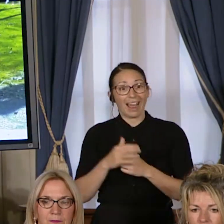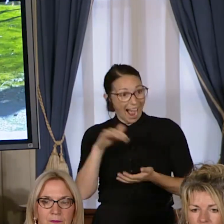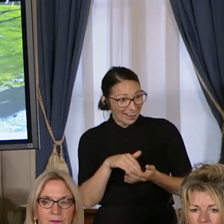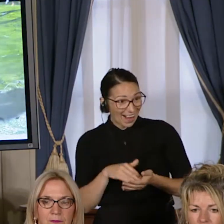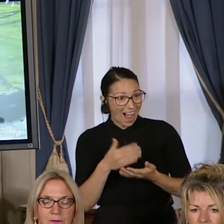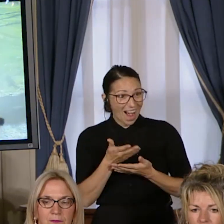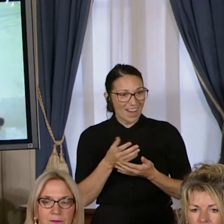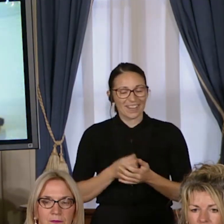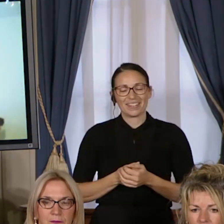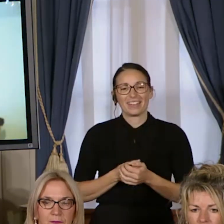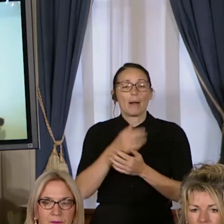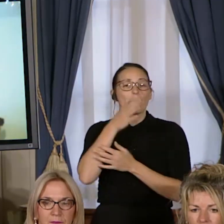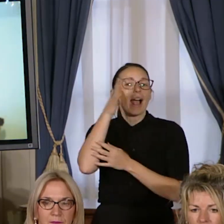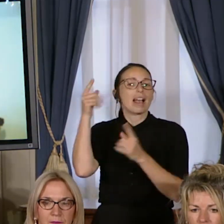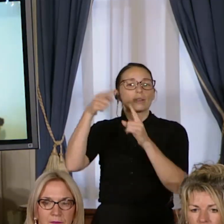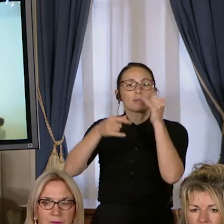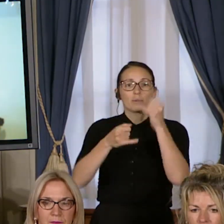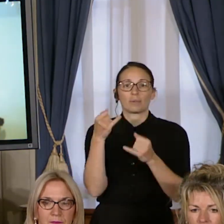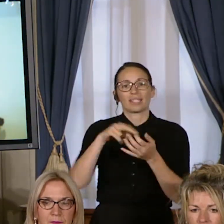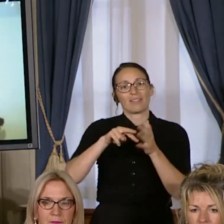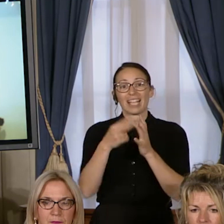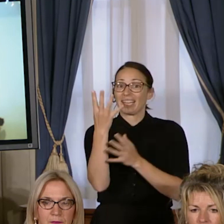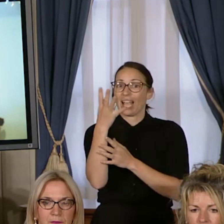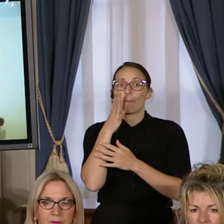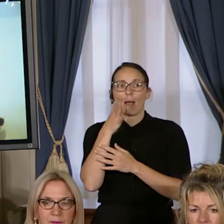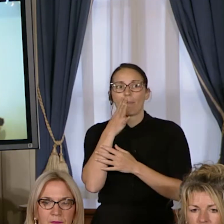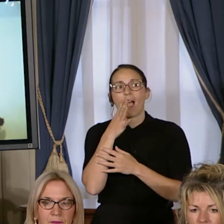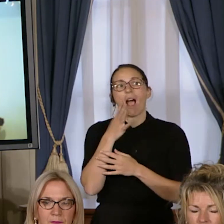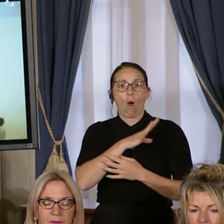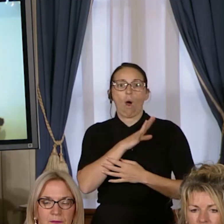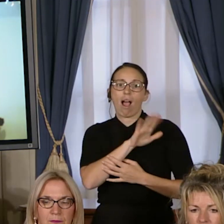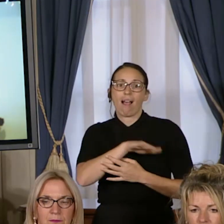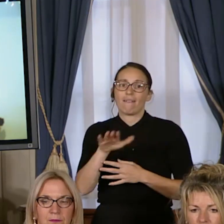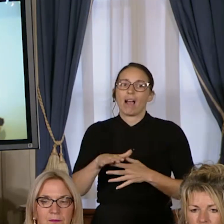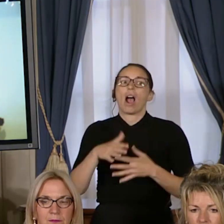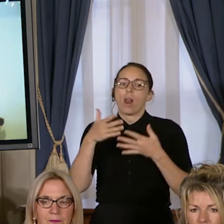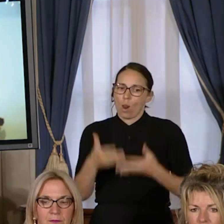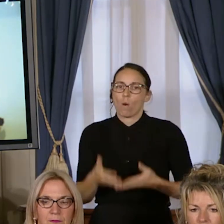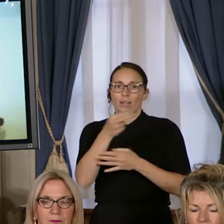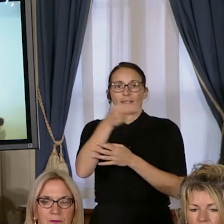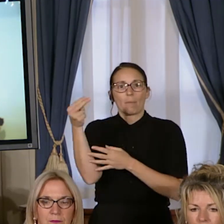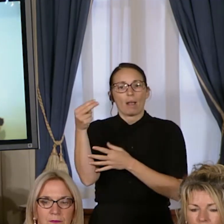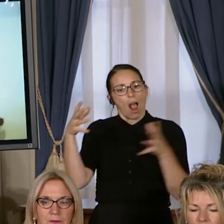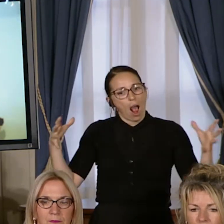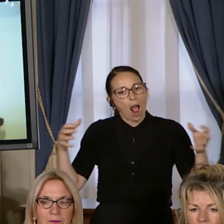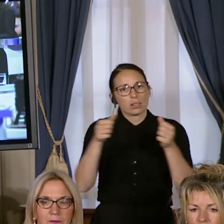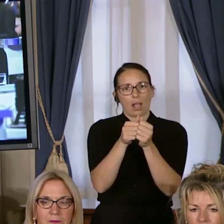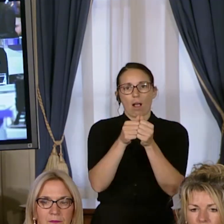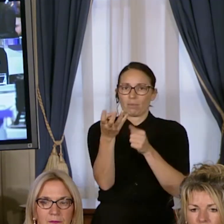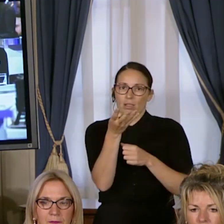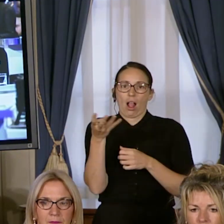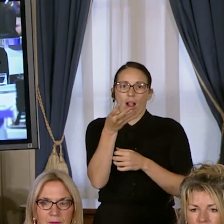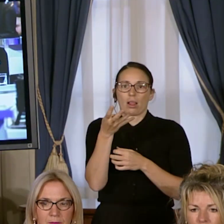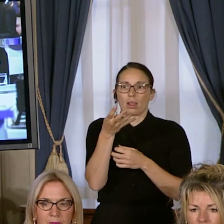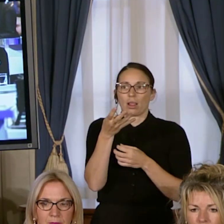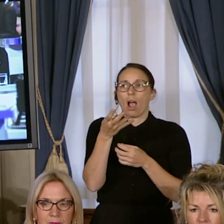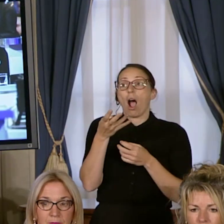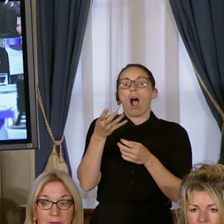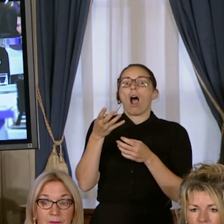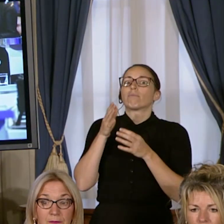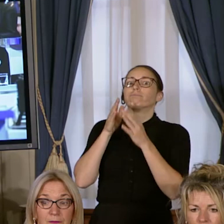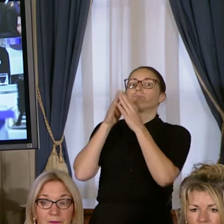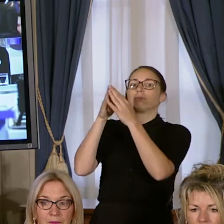Les parents jusqu'au bout, c'est quatre mamans d'enfants lourdement handicapées qui se sont regroupées pour aller chercher une nouvelle